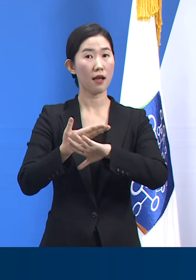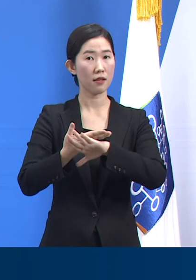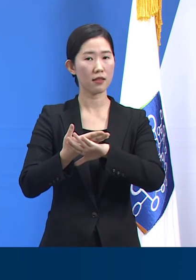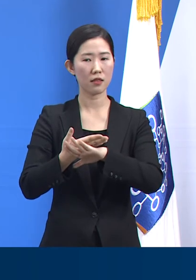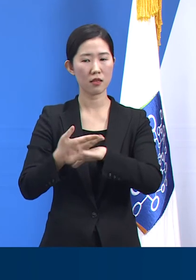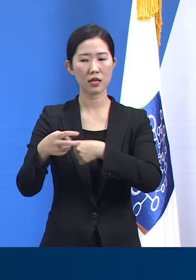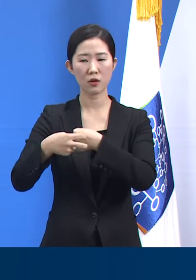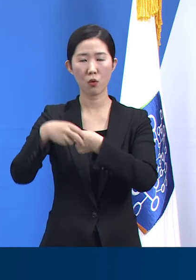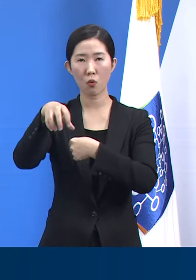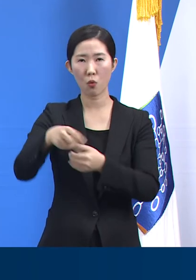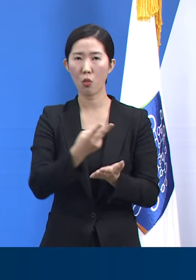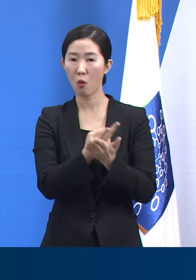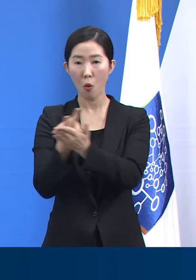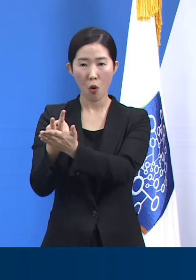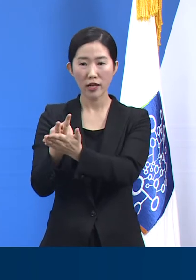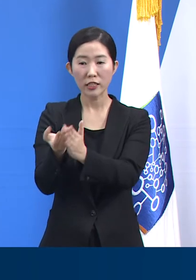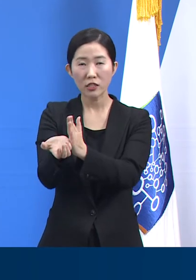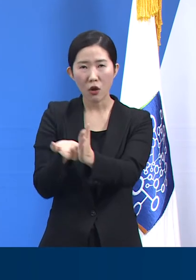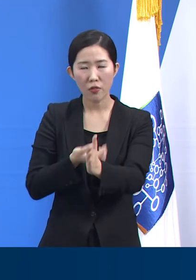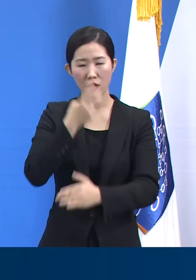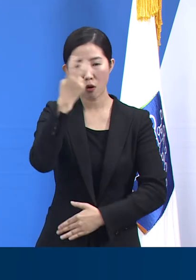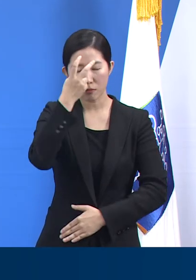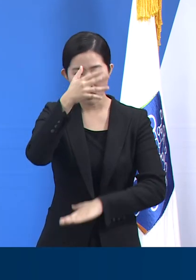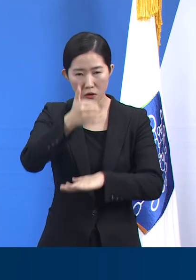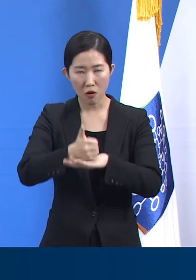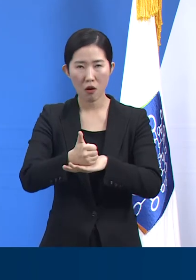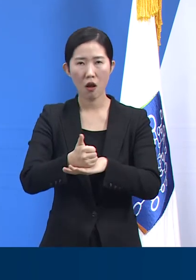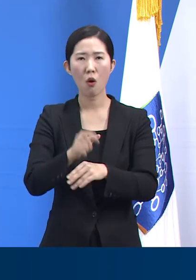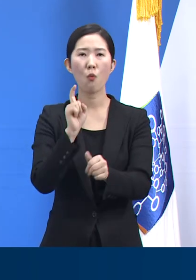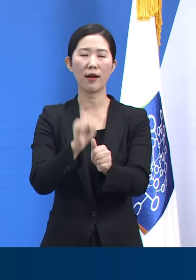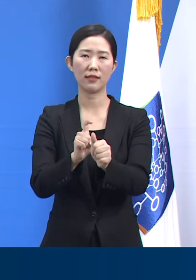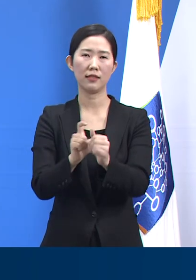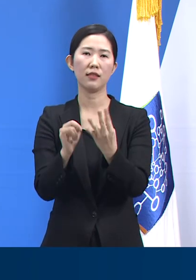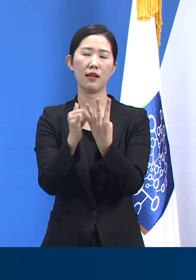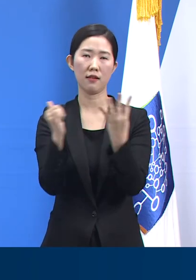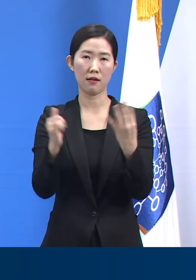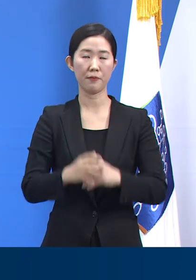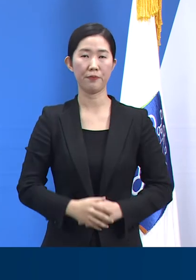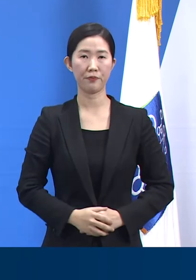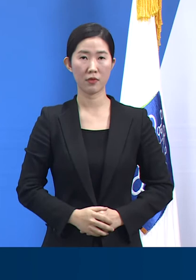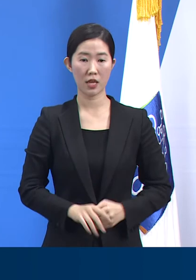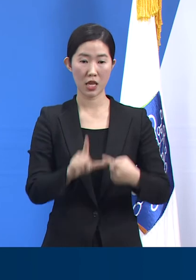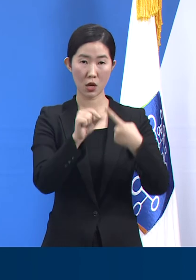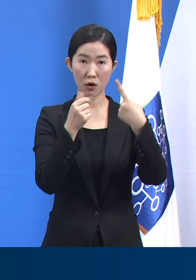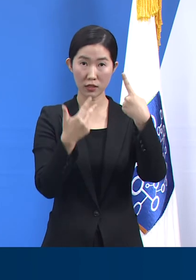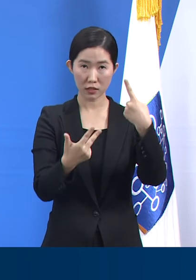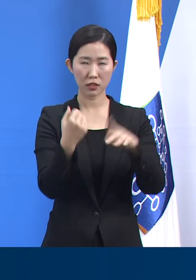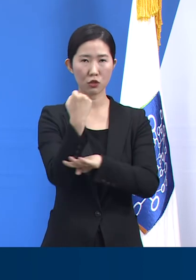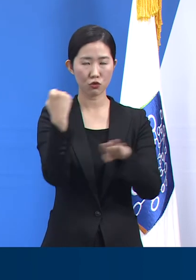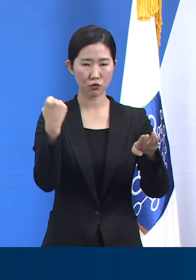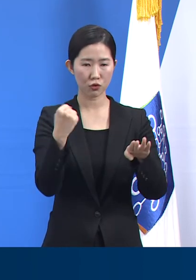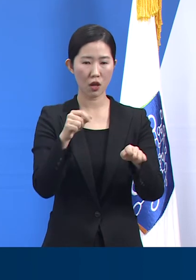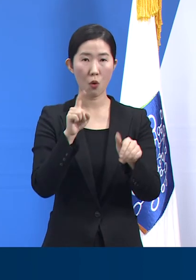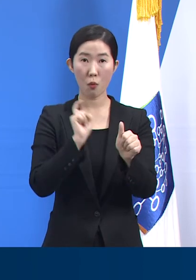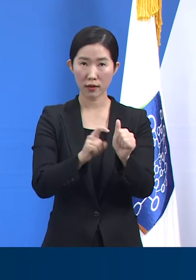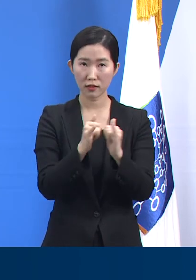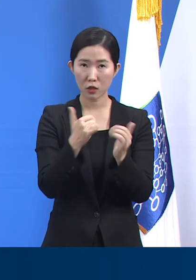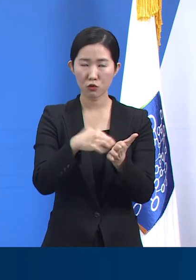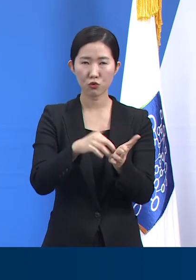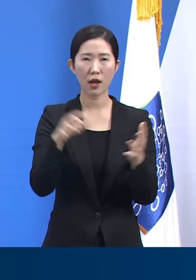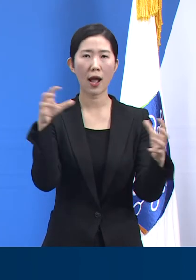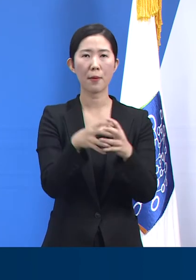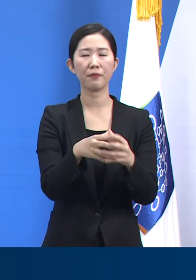위해 실시한 검사에서 확진 판정을 받았습니다. 7일 0시 기준 확진자는 5명으로 확인되고 있습니다.